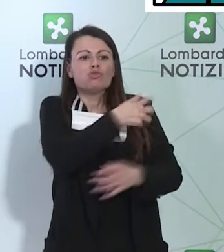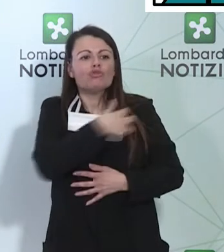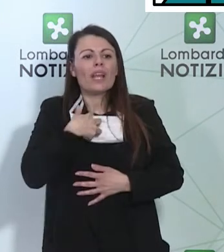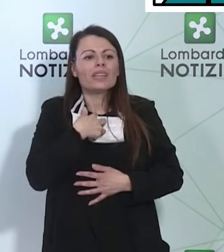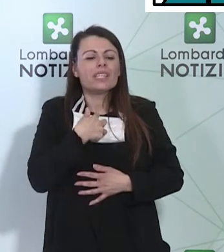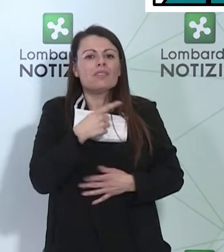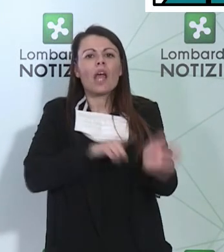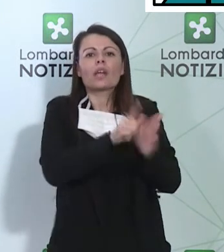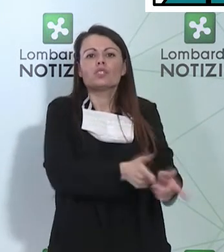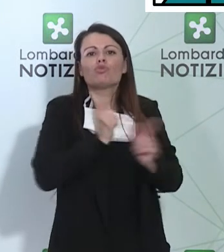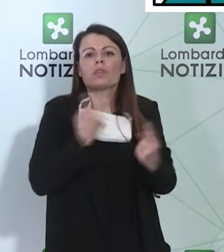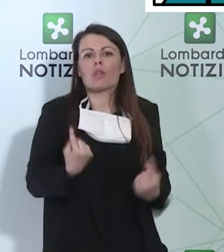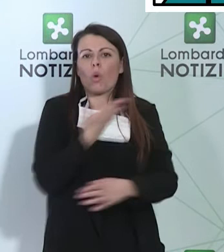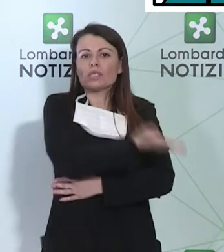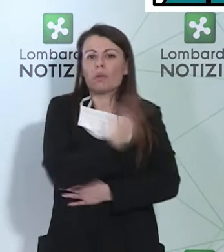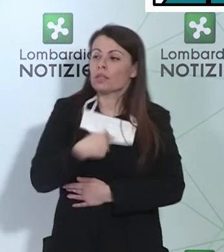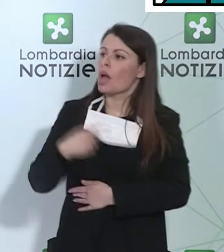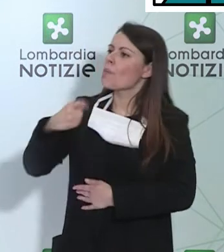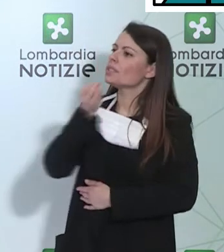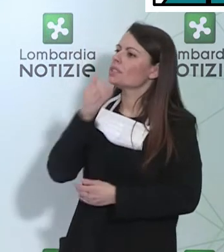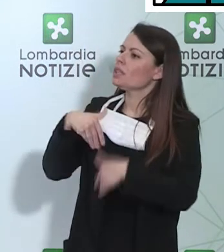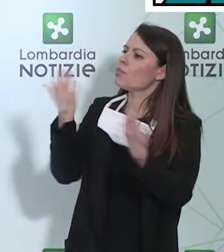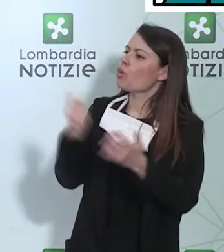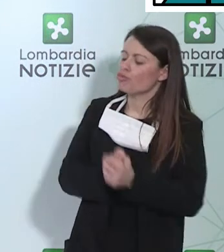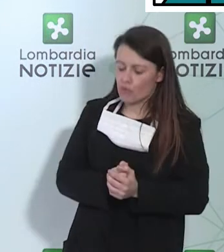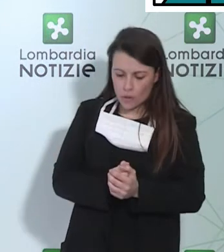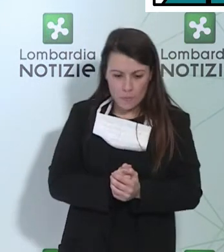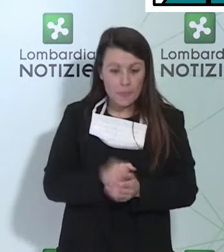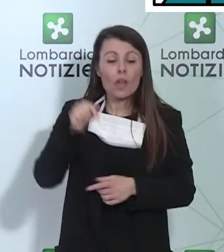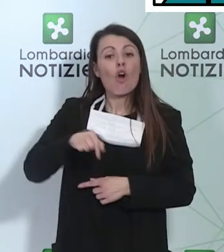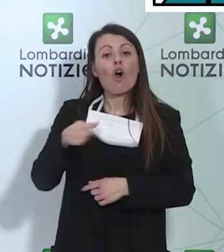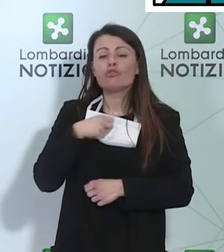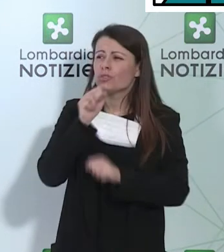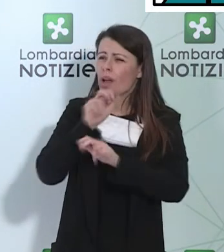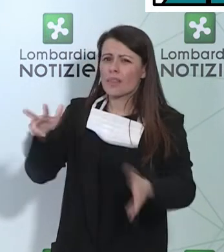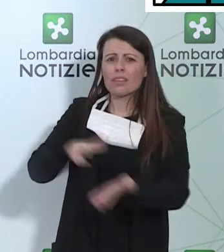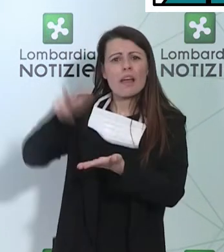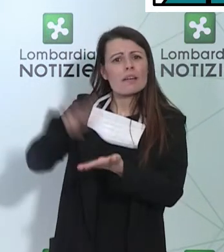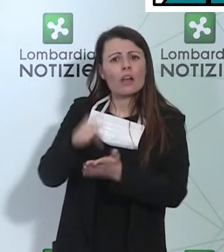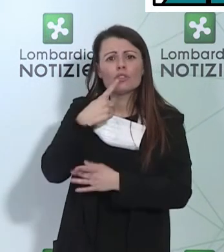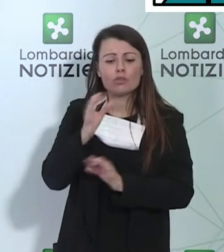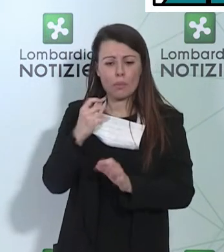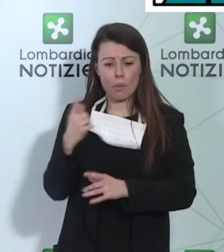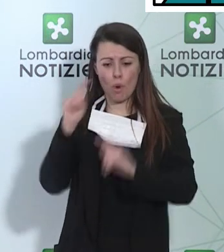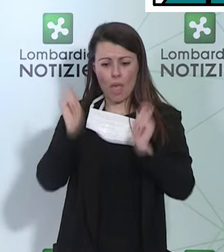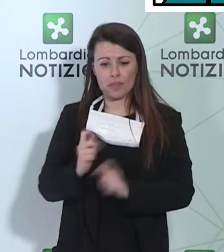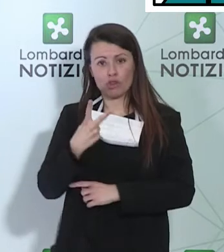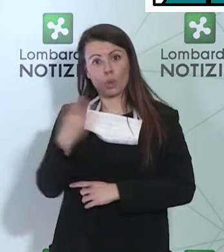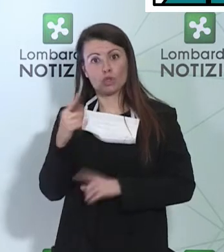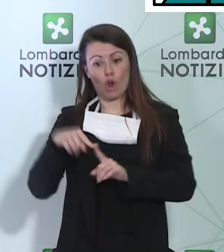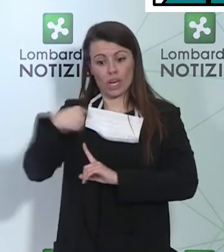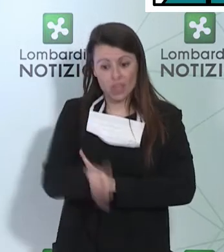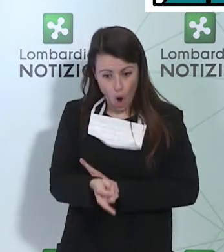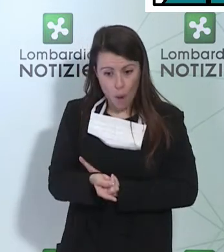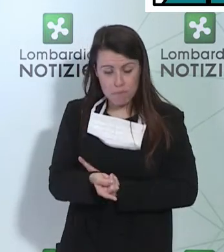Presidente, buongiorno. Ha dichiarato oggi che dopo due giorni dall'inizio dell'emergenza, gli ospedali non ce l